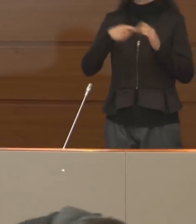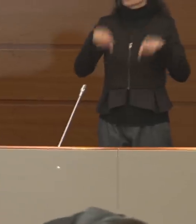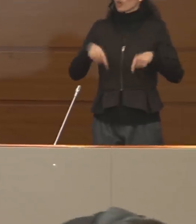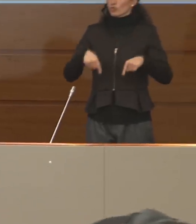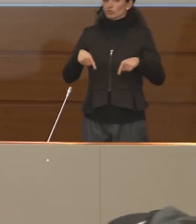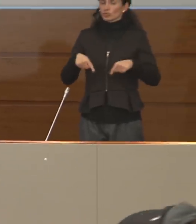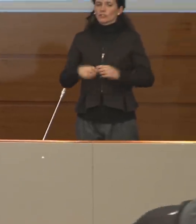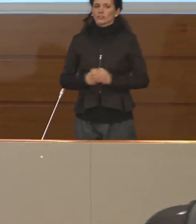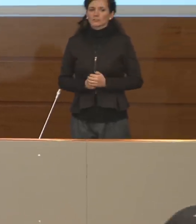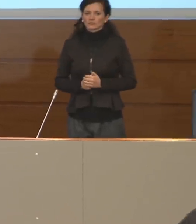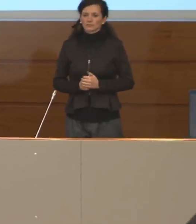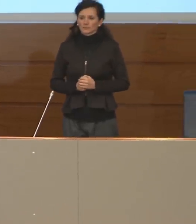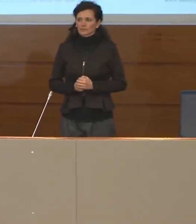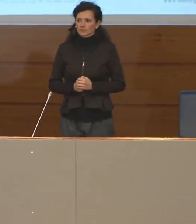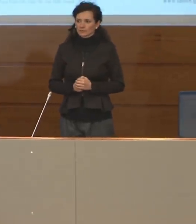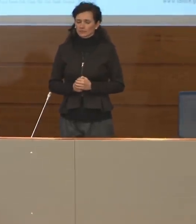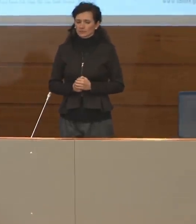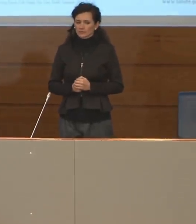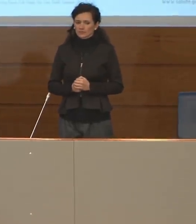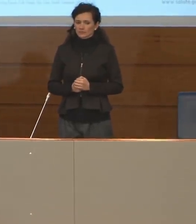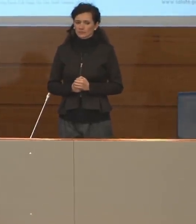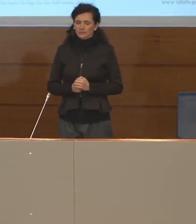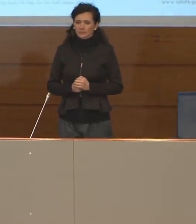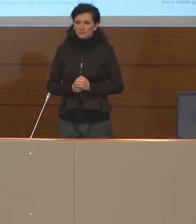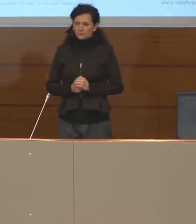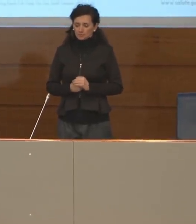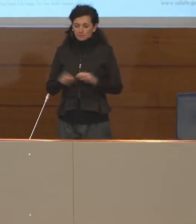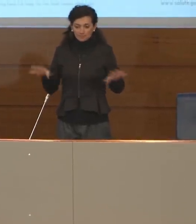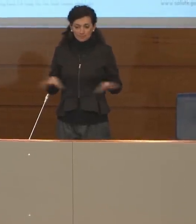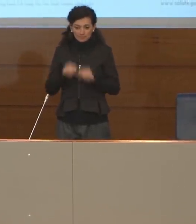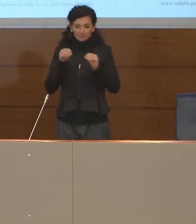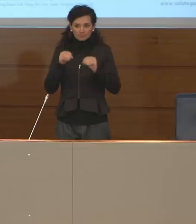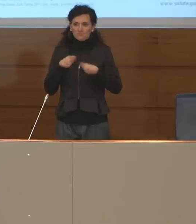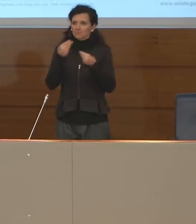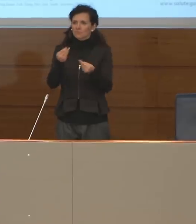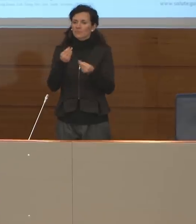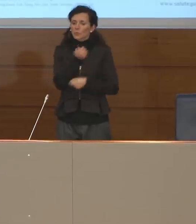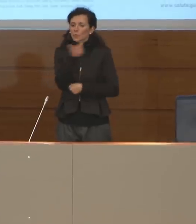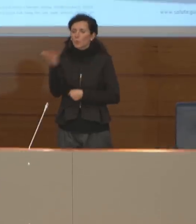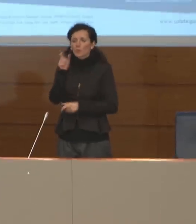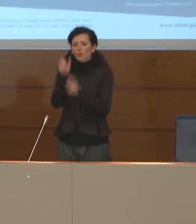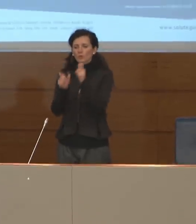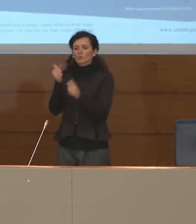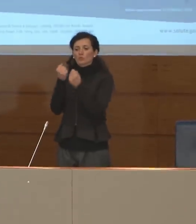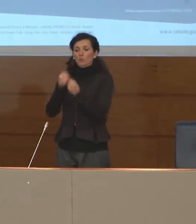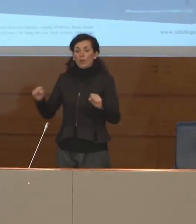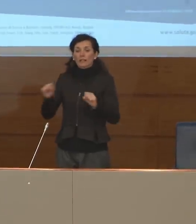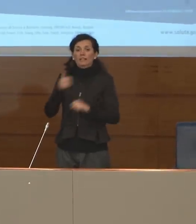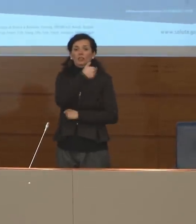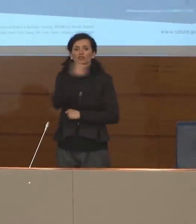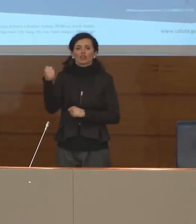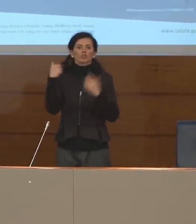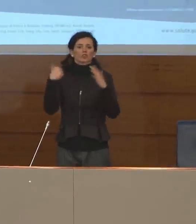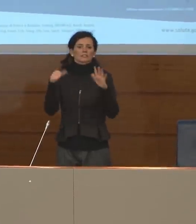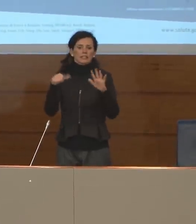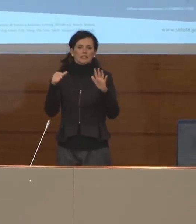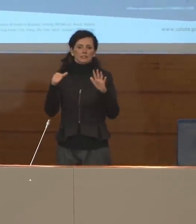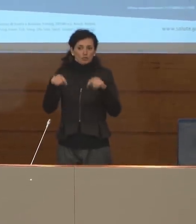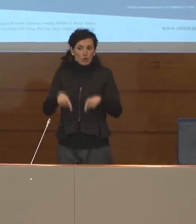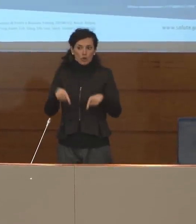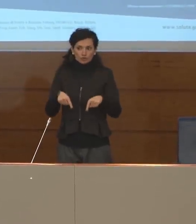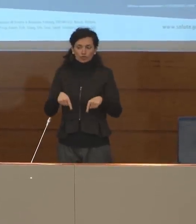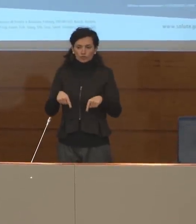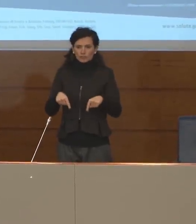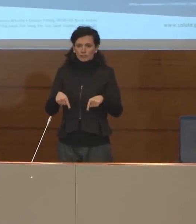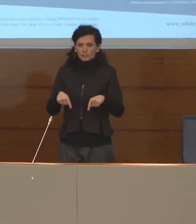incominciando dal numero dei guariti che sono 116 oggi